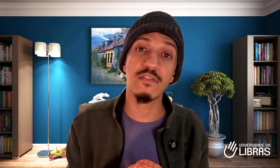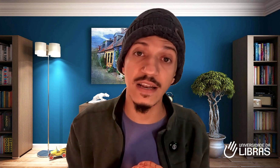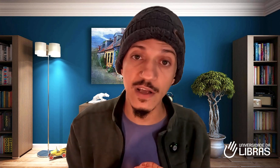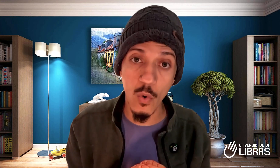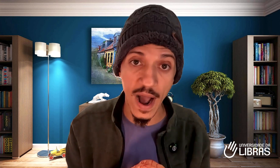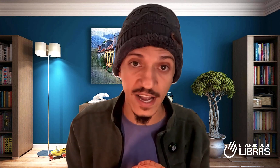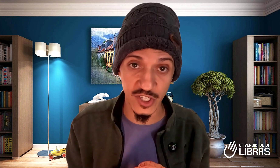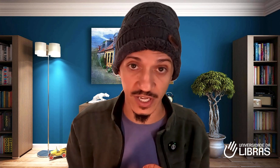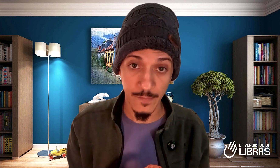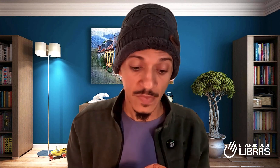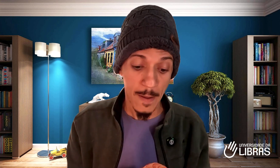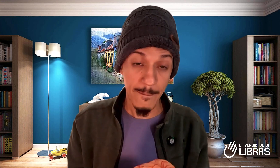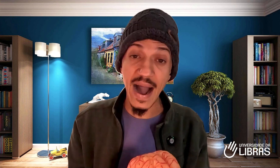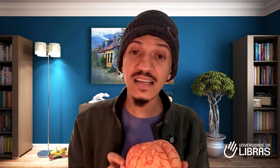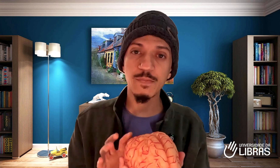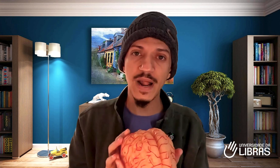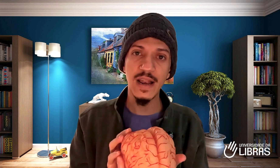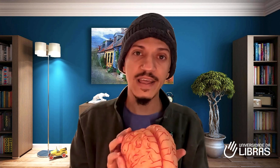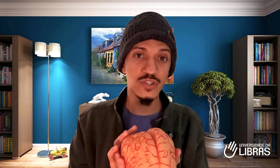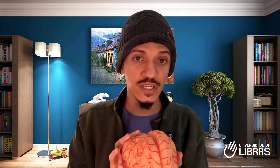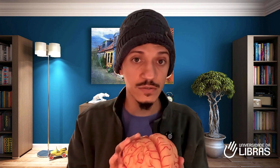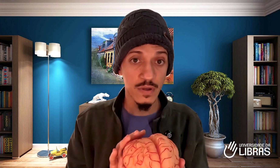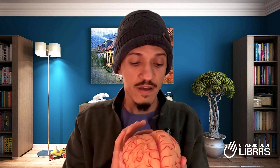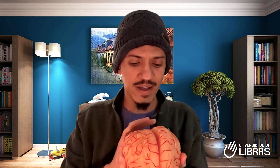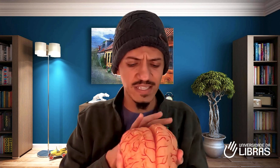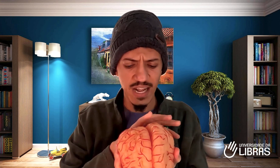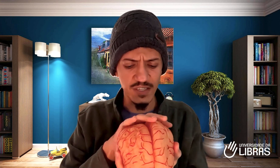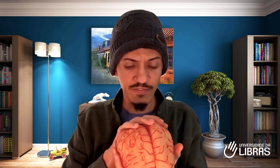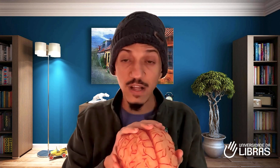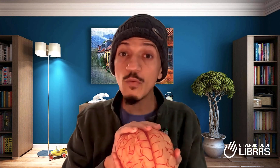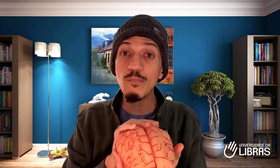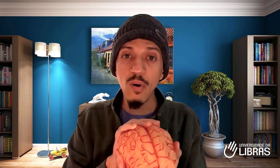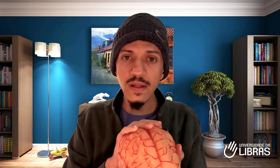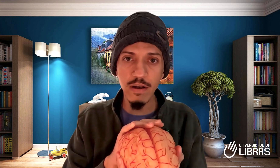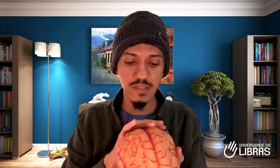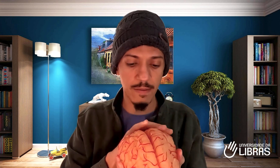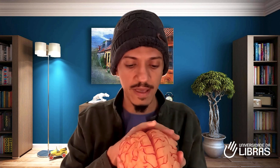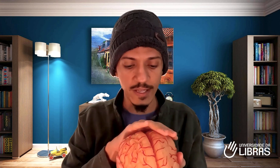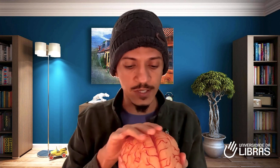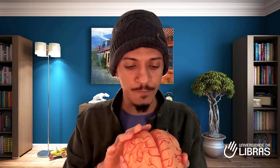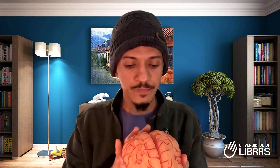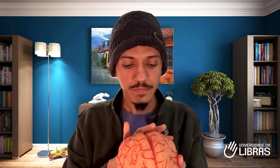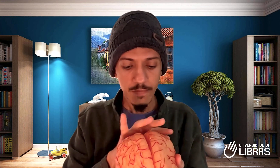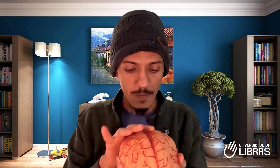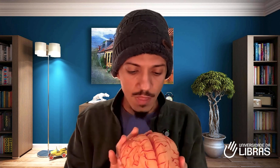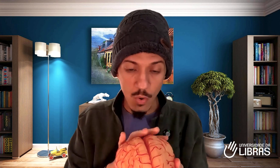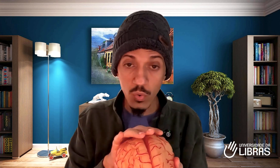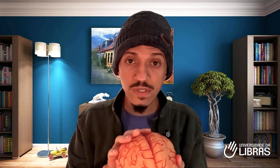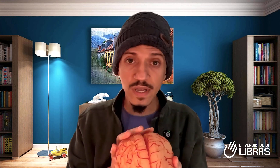linguagem. Mas, para além disso, vai ser ativado poderosamente o seu